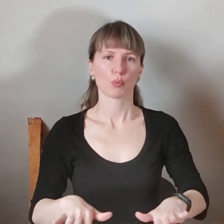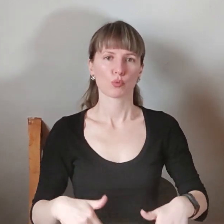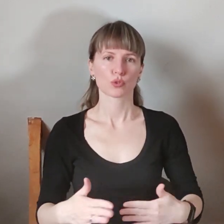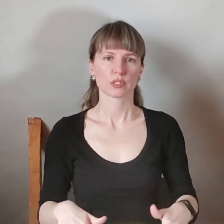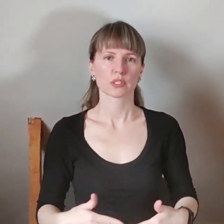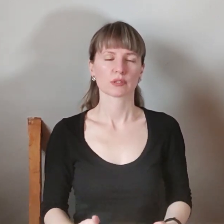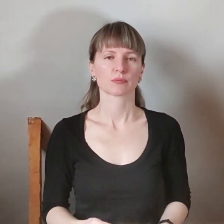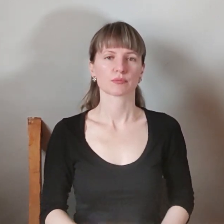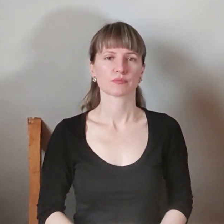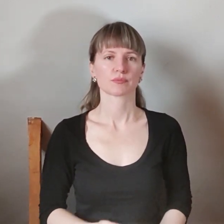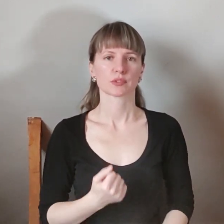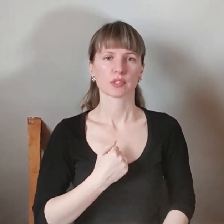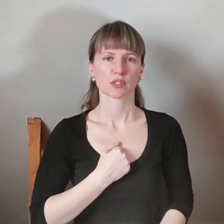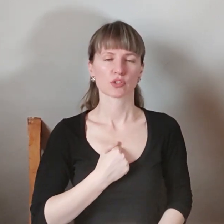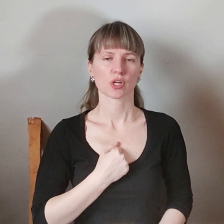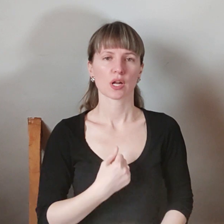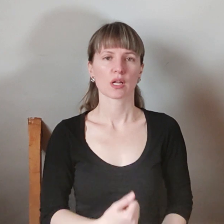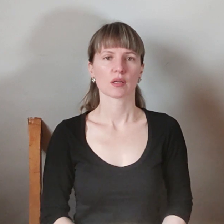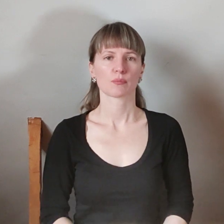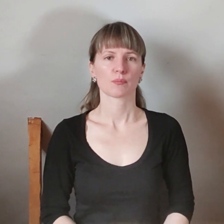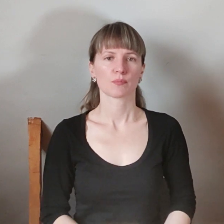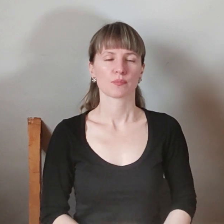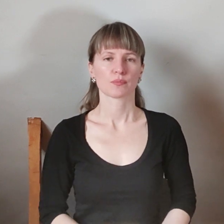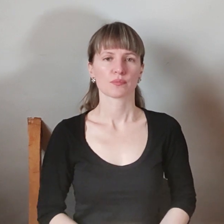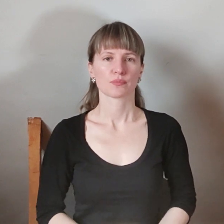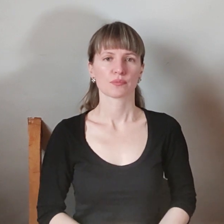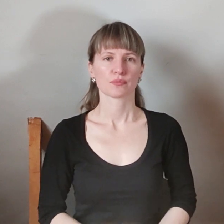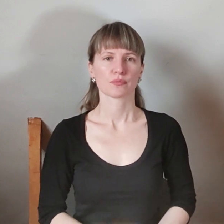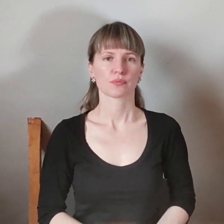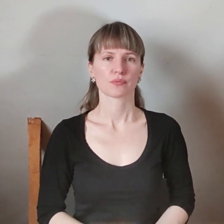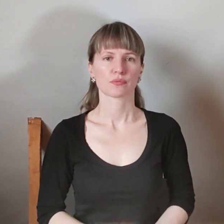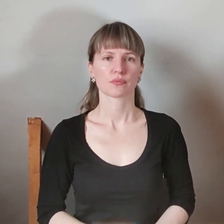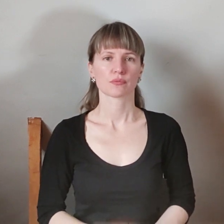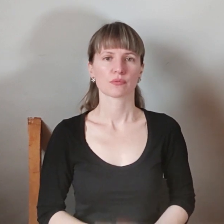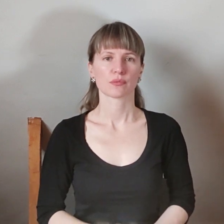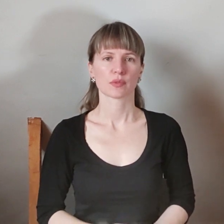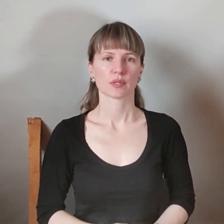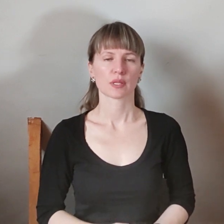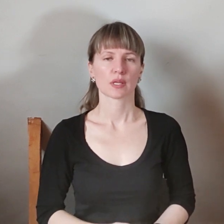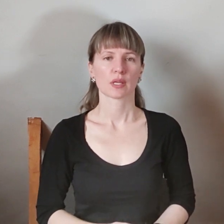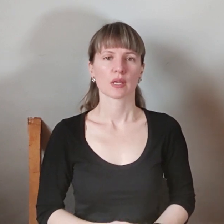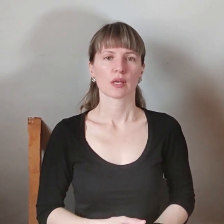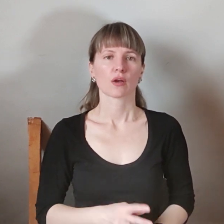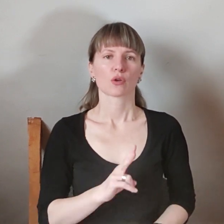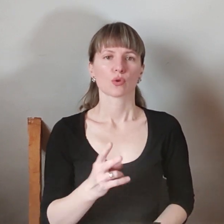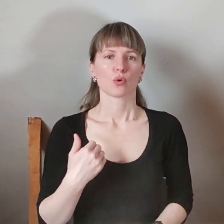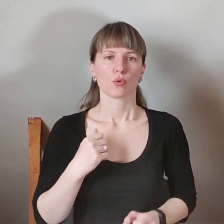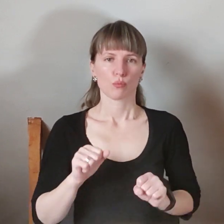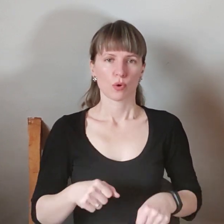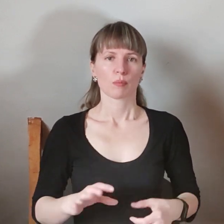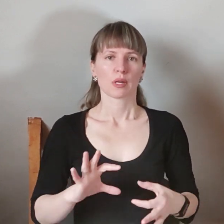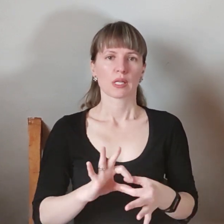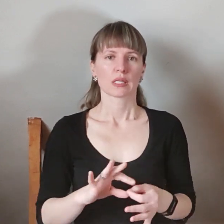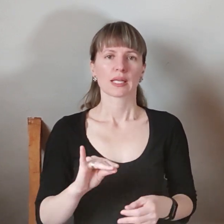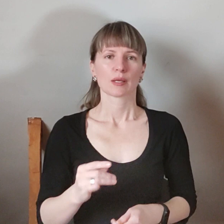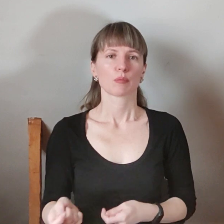аптеки, к сожалению, вже практичні пункти. Угоджі можуть долучитися та приносити продукти